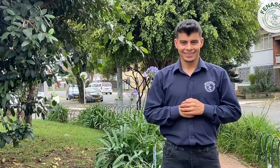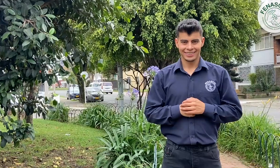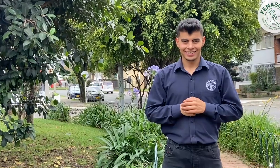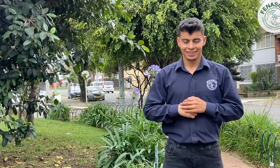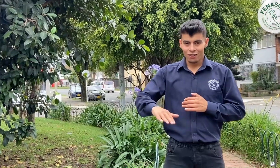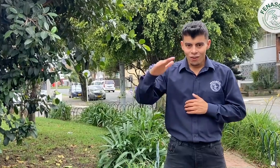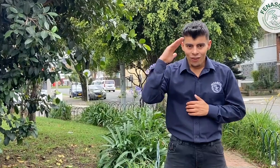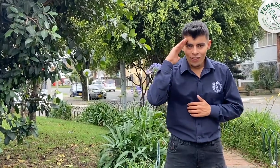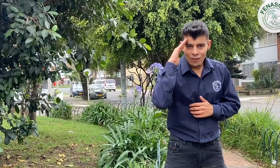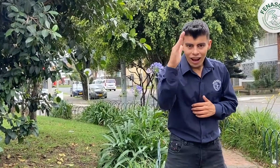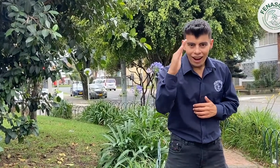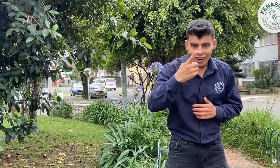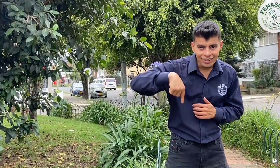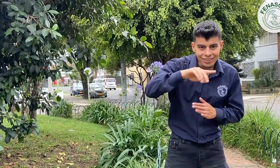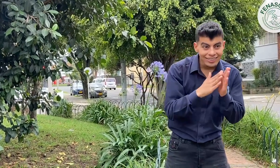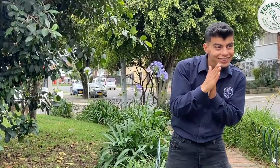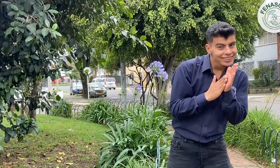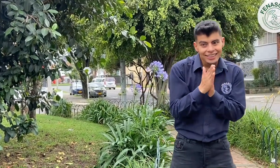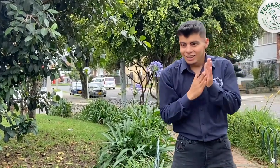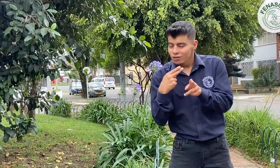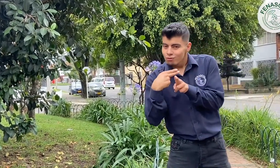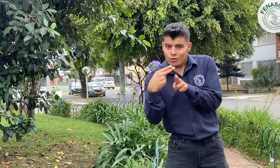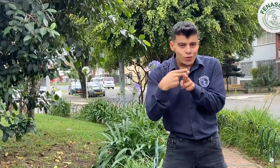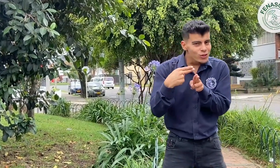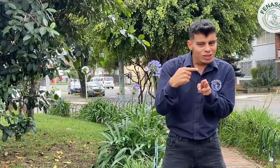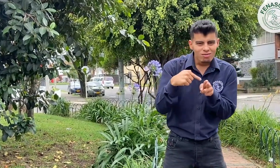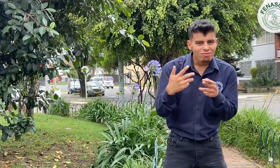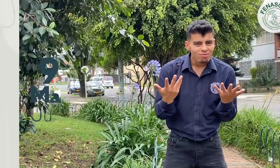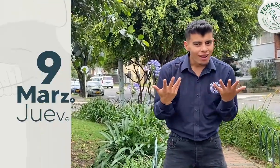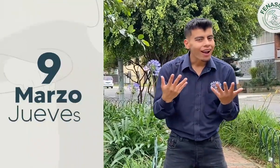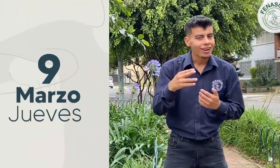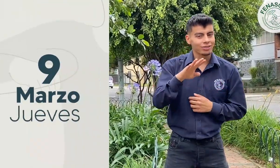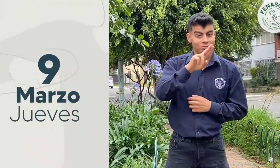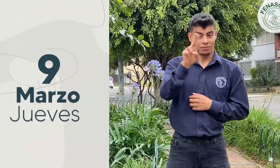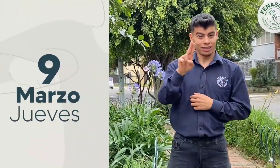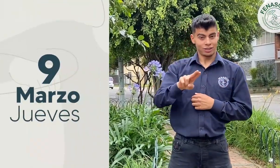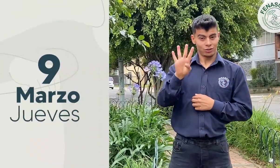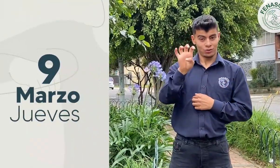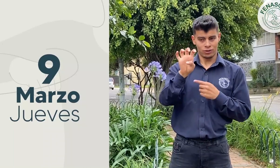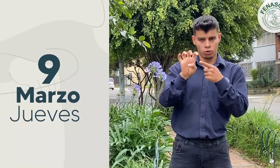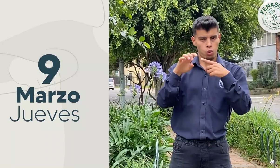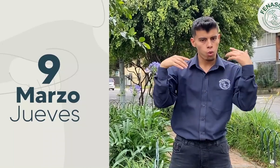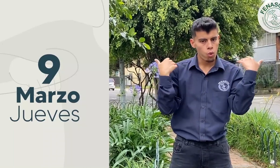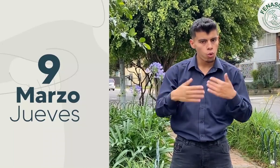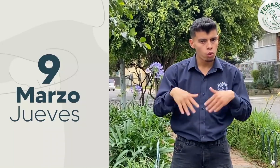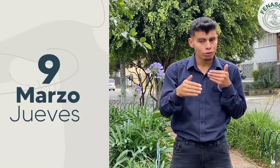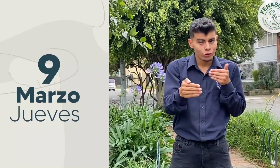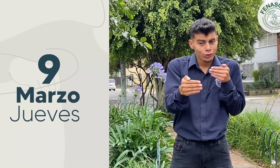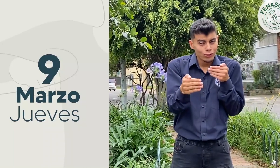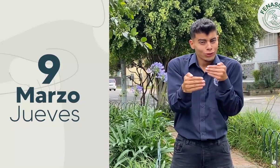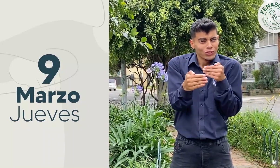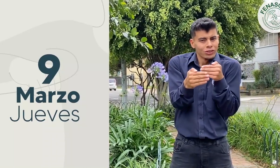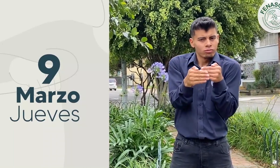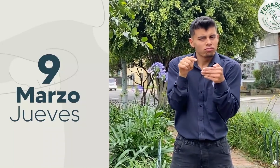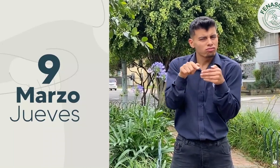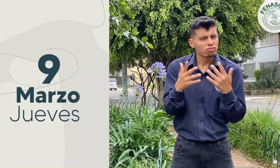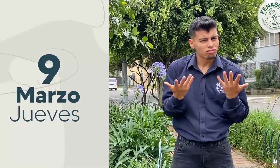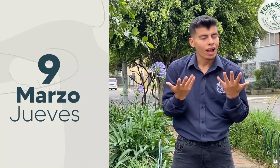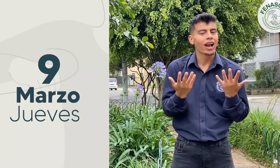¡Hola! Estamos ansiosos porque ya se acerca el 9 de marzo y muy pronto tendremos el evento